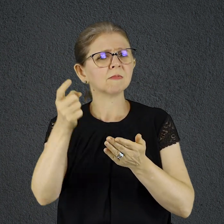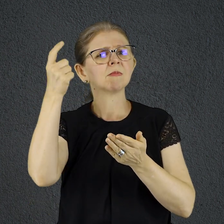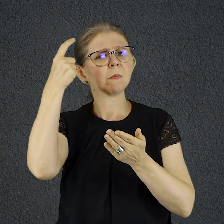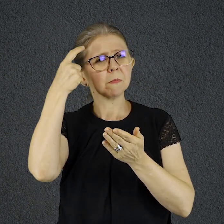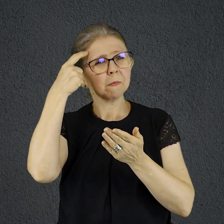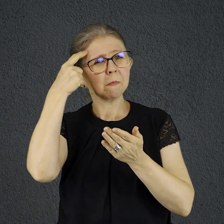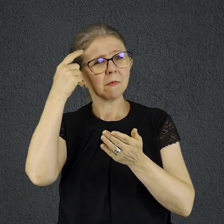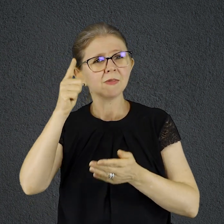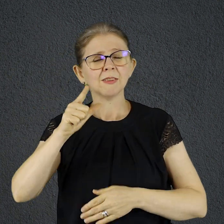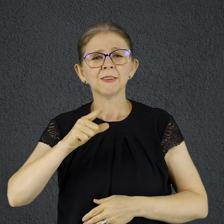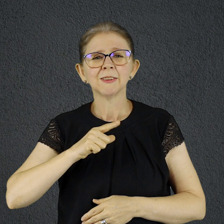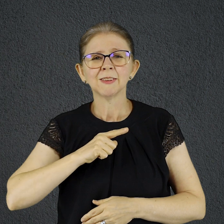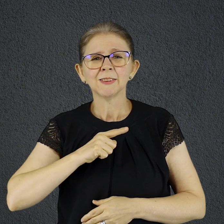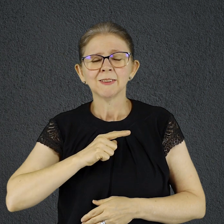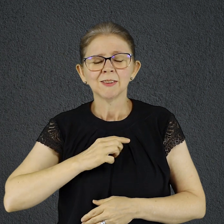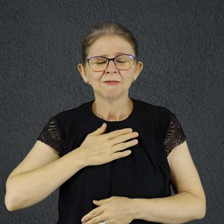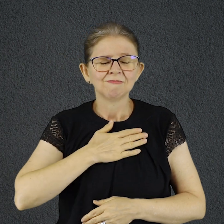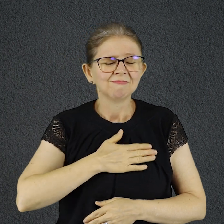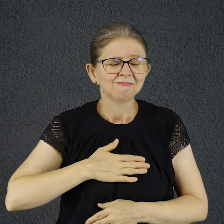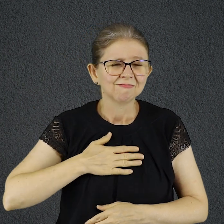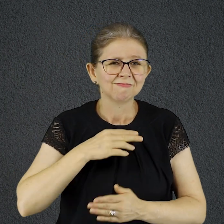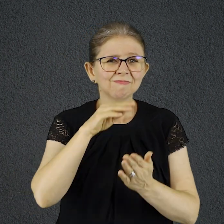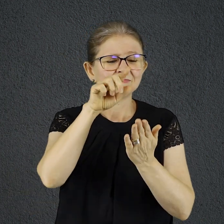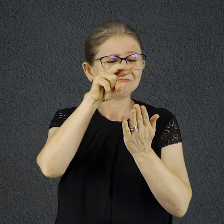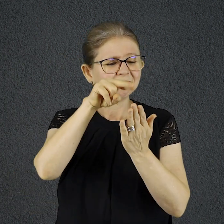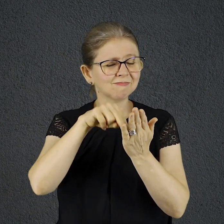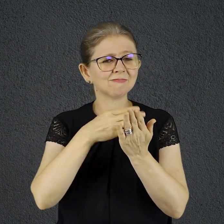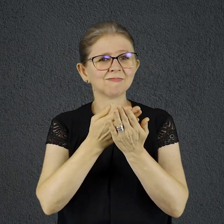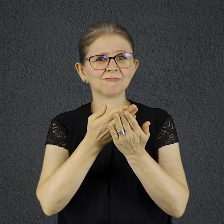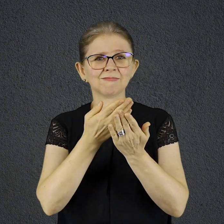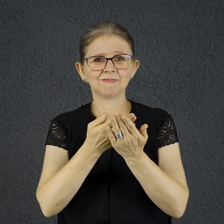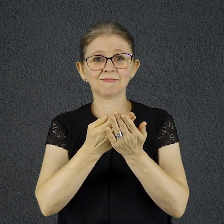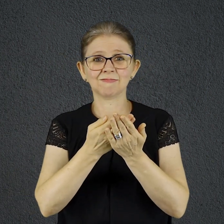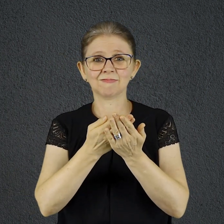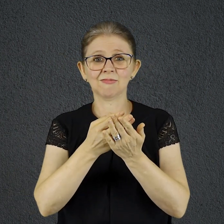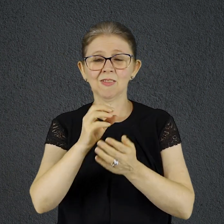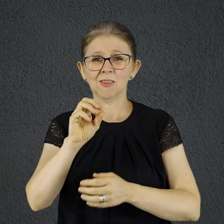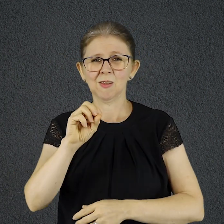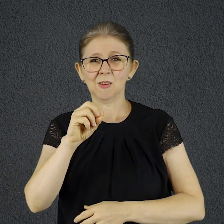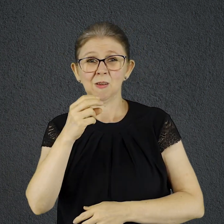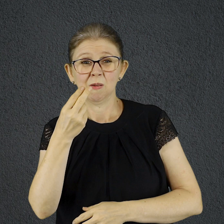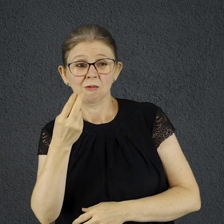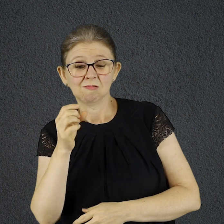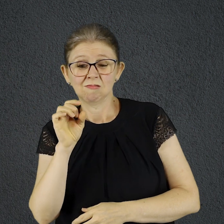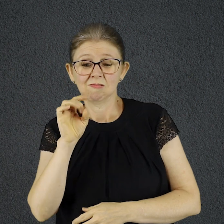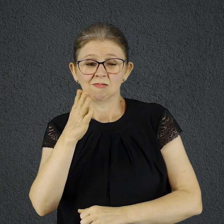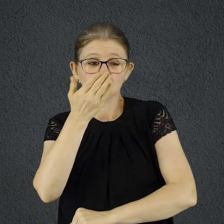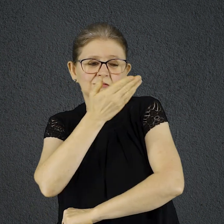LHE DA PRAZER SE ISSO TIVER SE TORNADO APENAS UMA FORMALIDADE OU UMA TRADIÇÃO É BEM PROVÁVEL QUE ELA JÁ